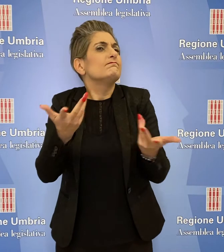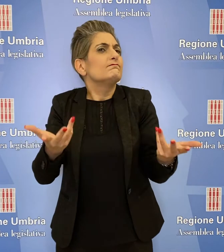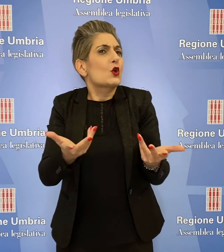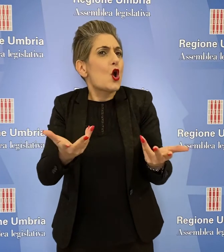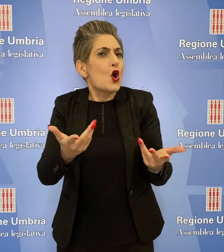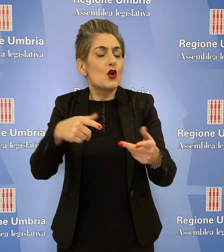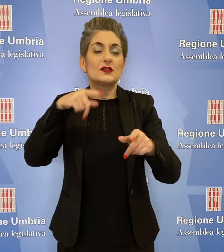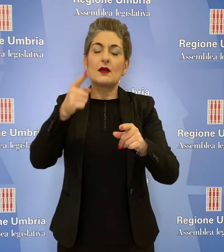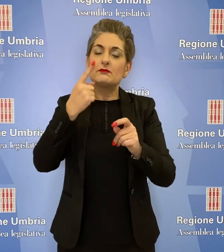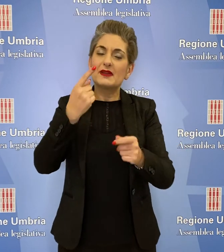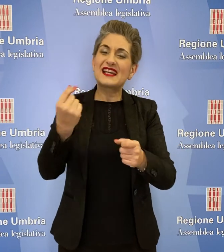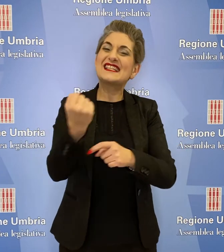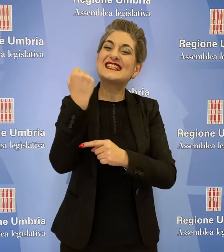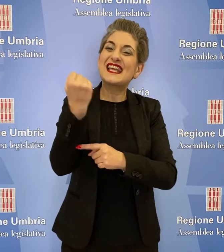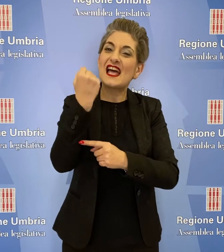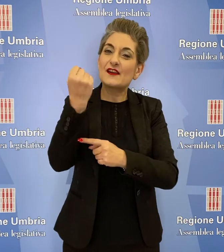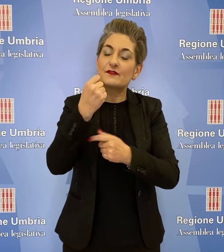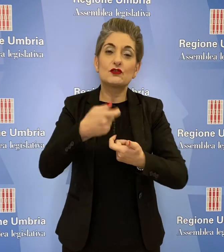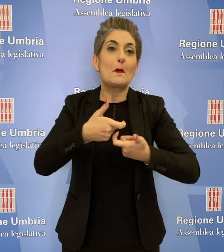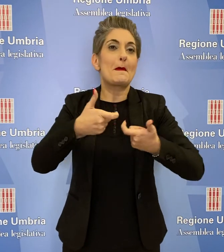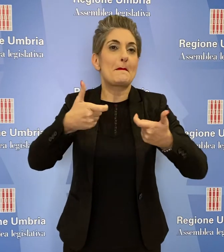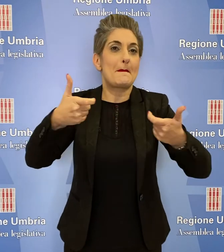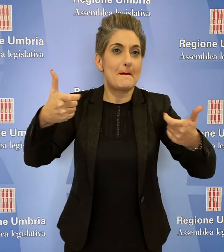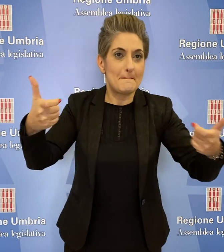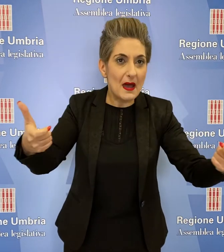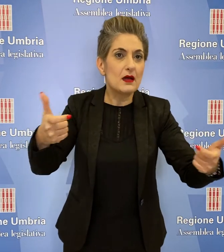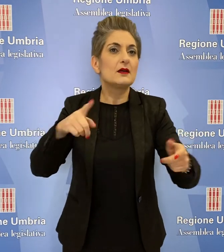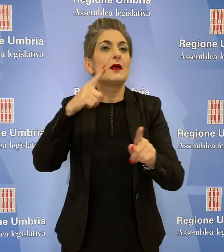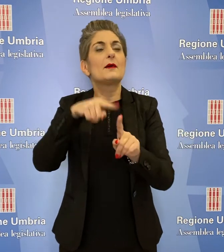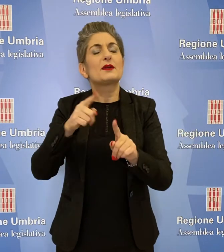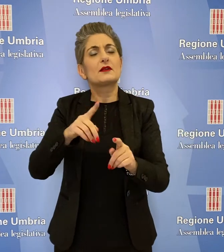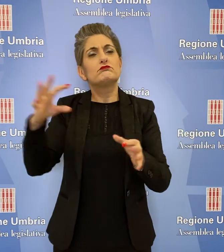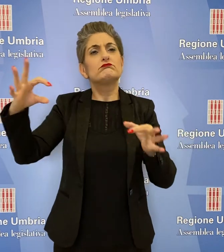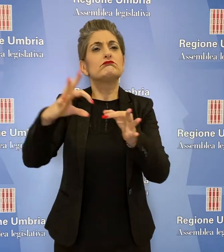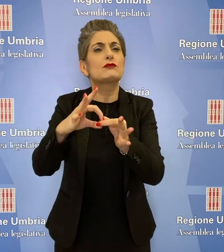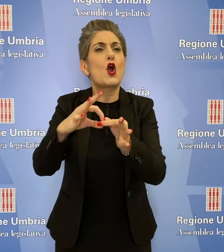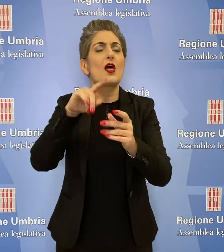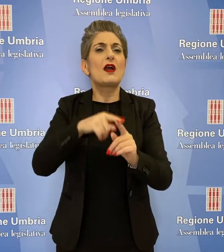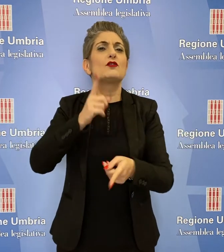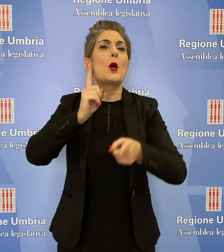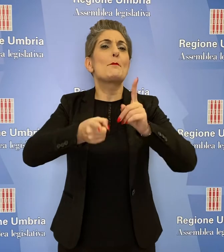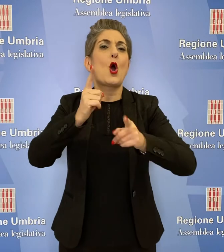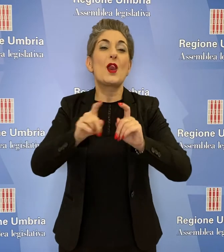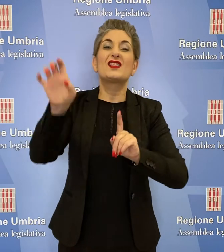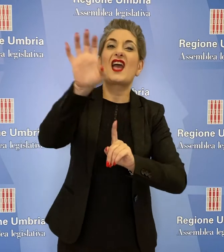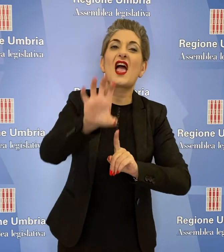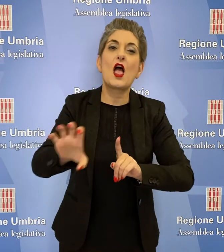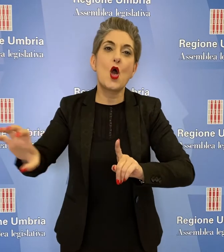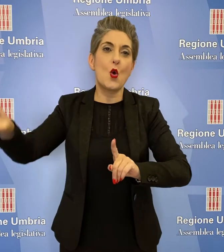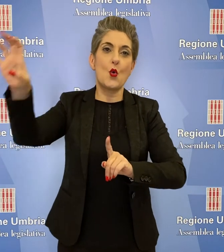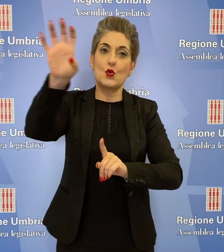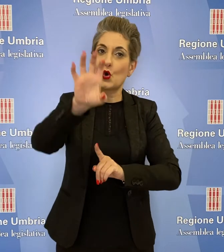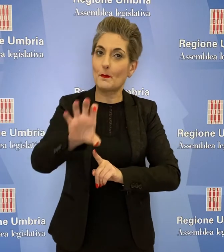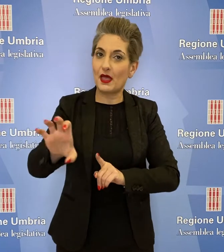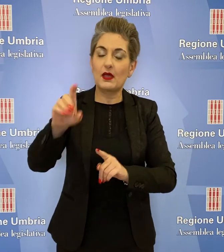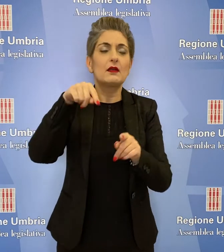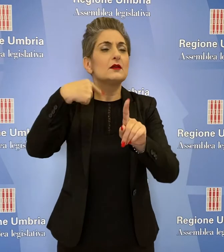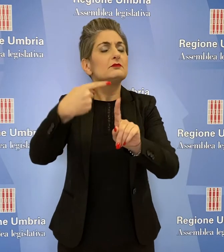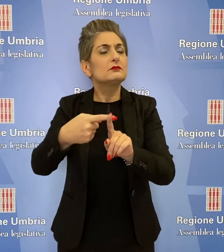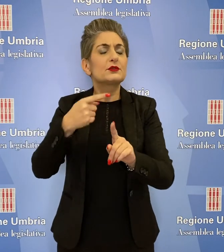'implementazione dei servizi dedicati alle politiche europee e a realizzare, anche